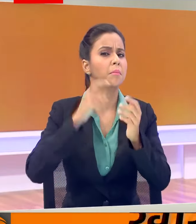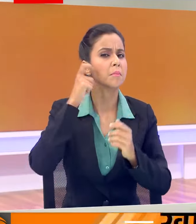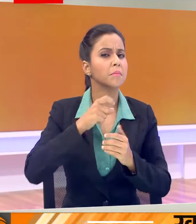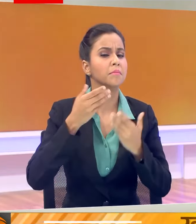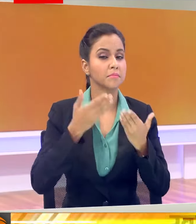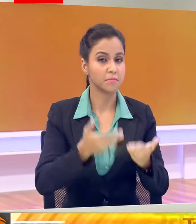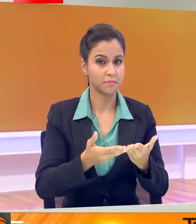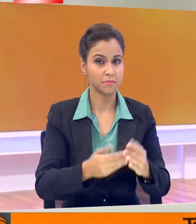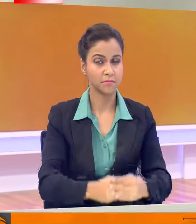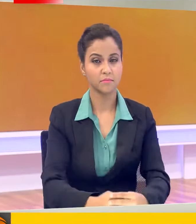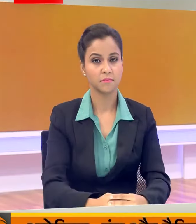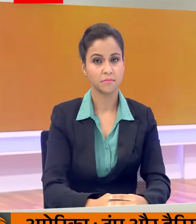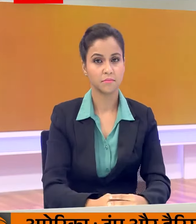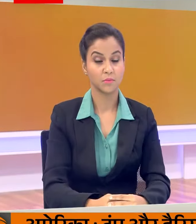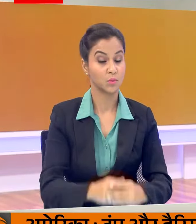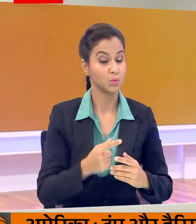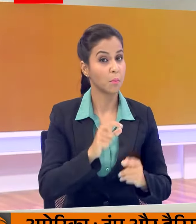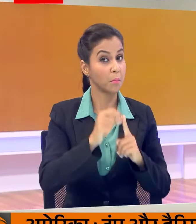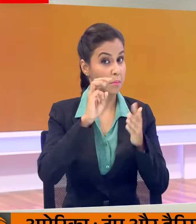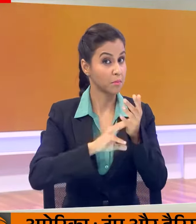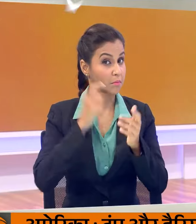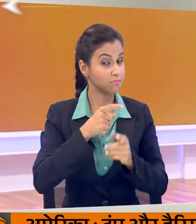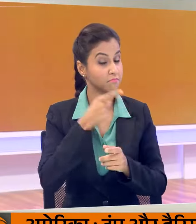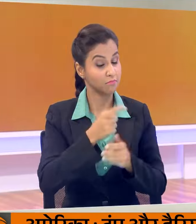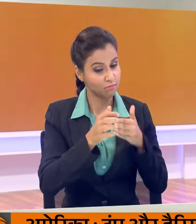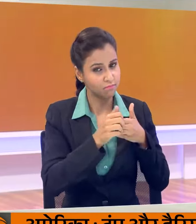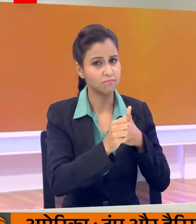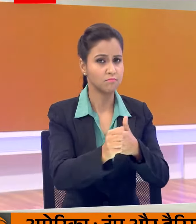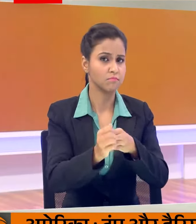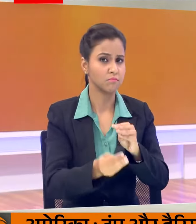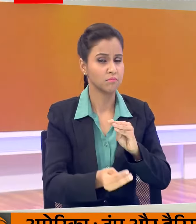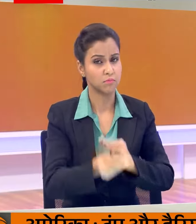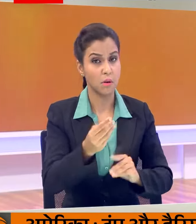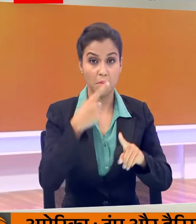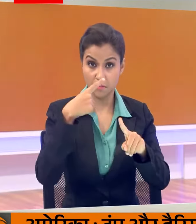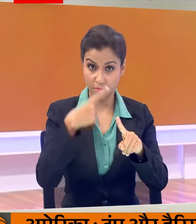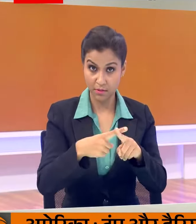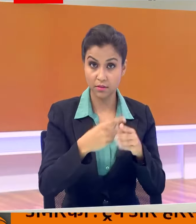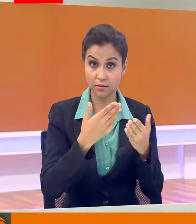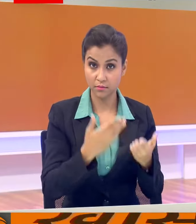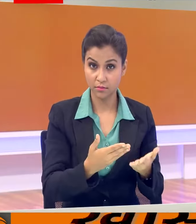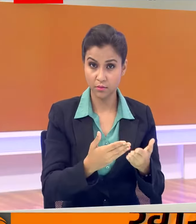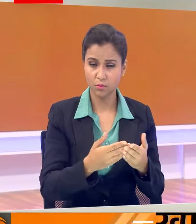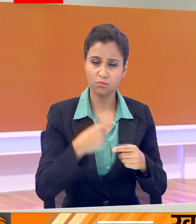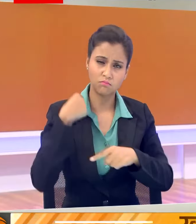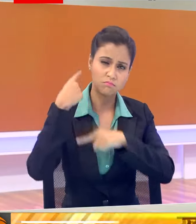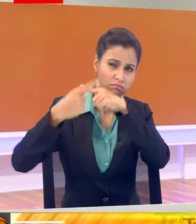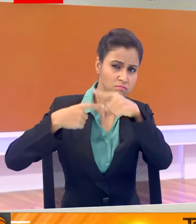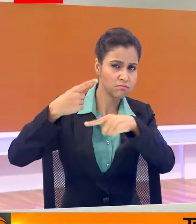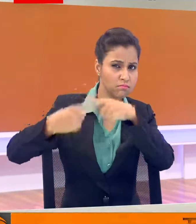गाइडेंस और उनका लगातर